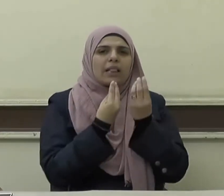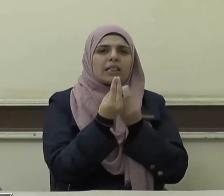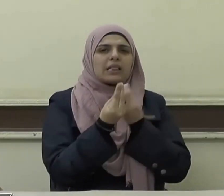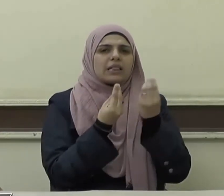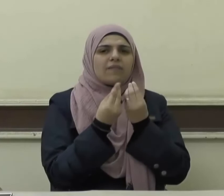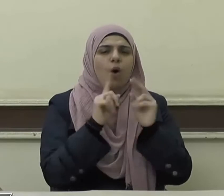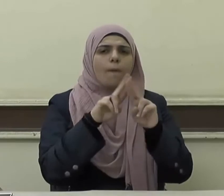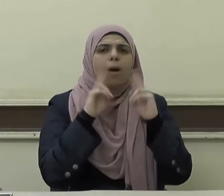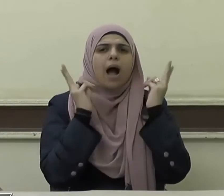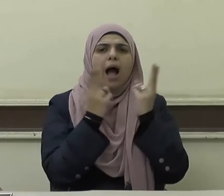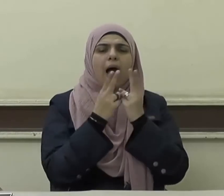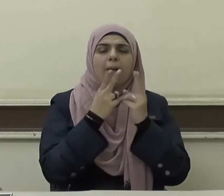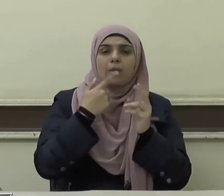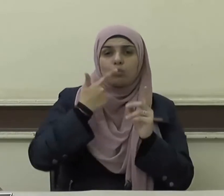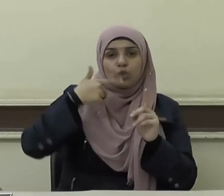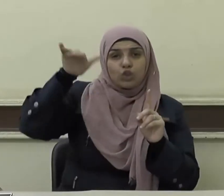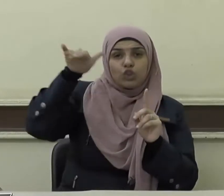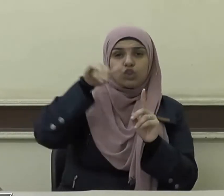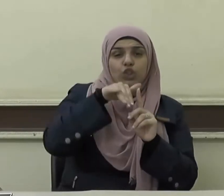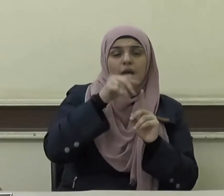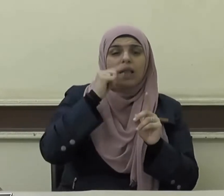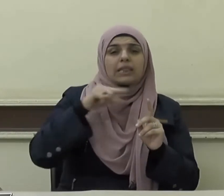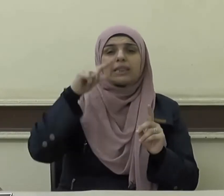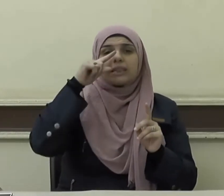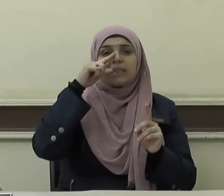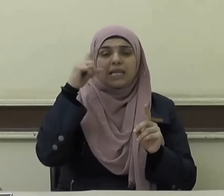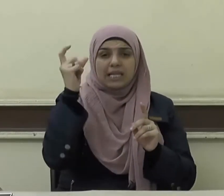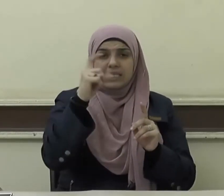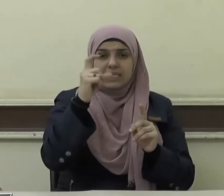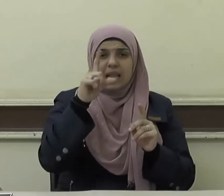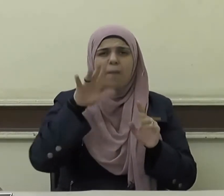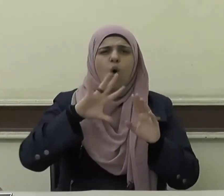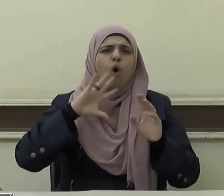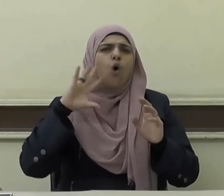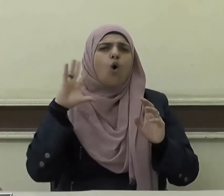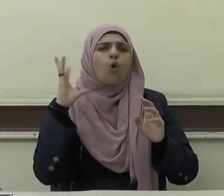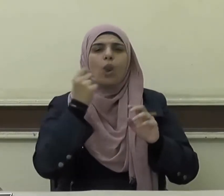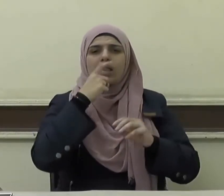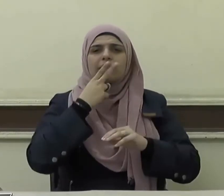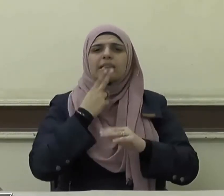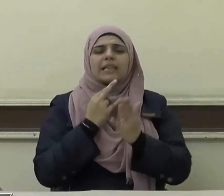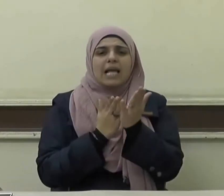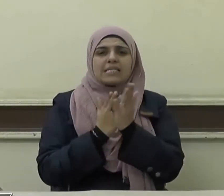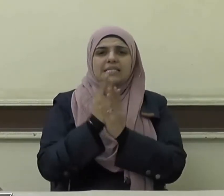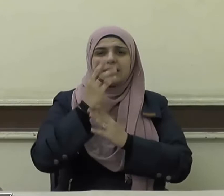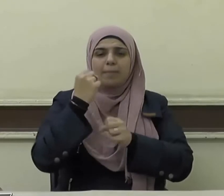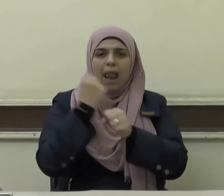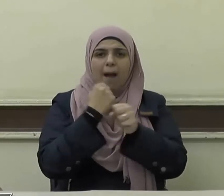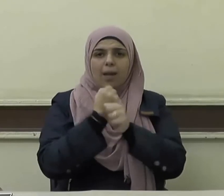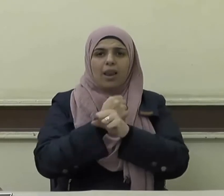حيث جاء الإسلام بكل ما يهذب السلوك